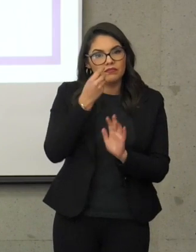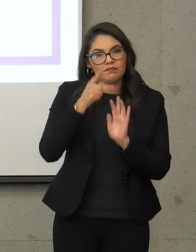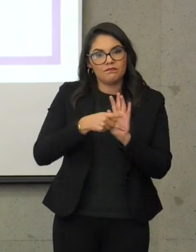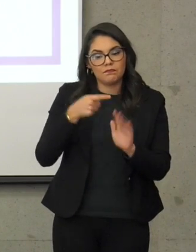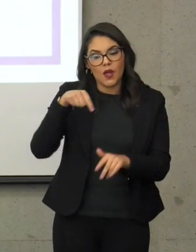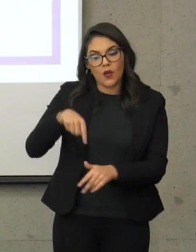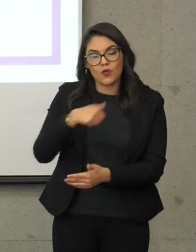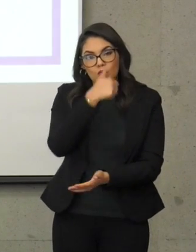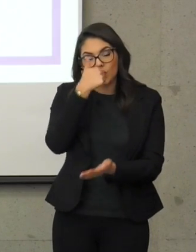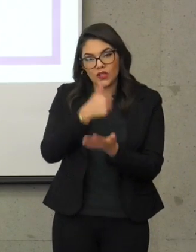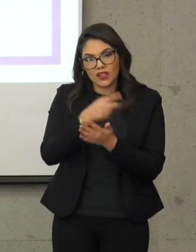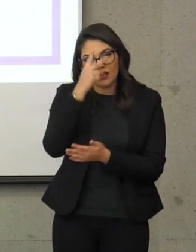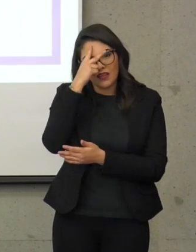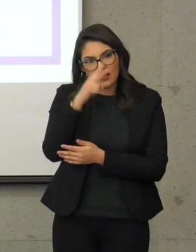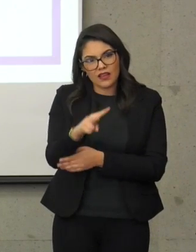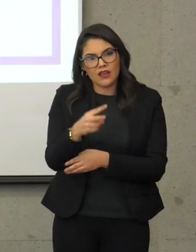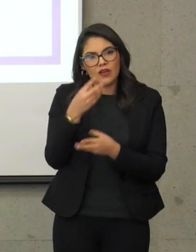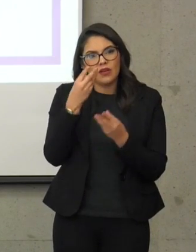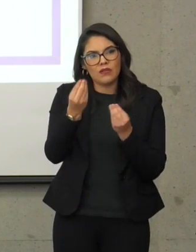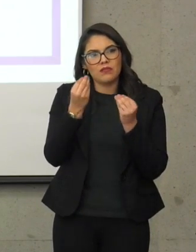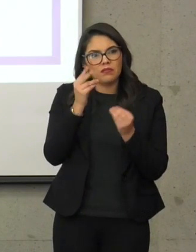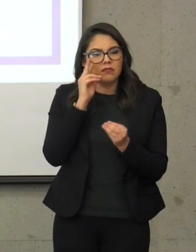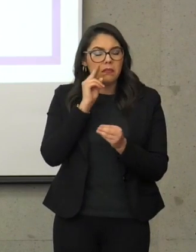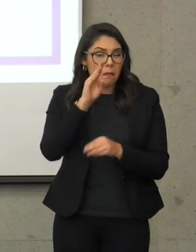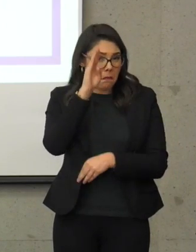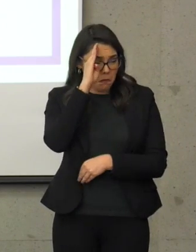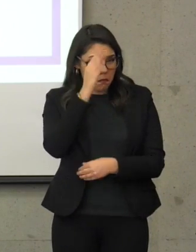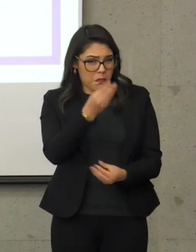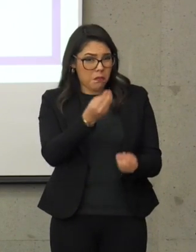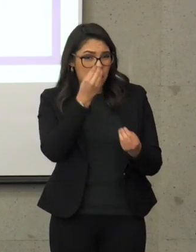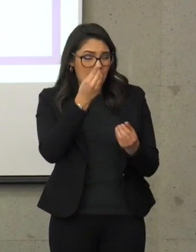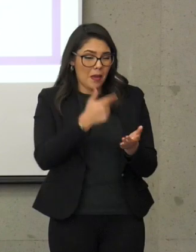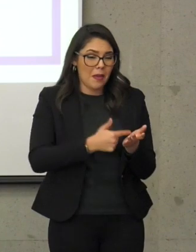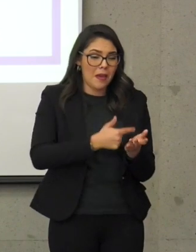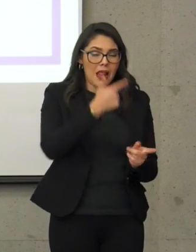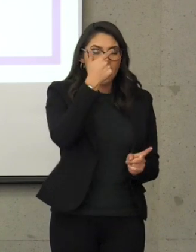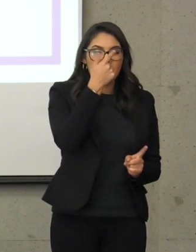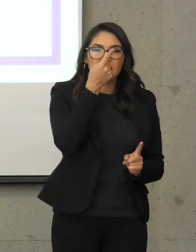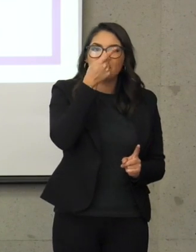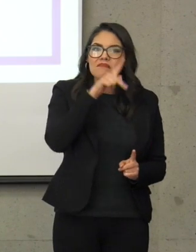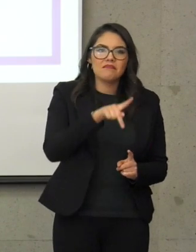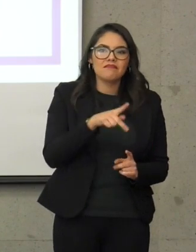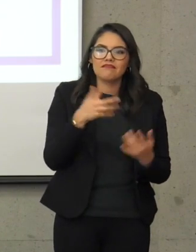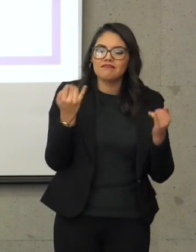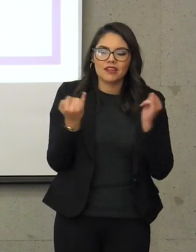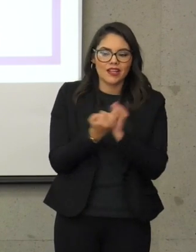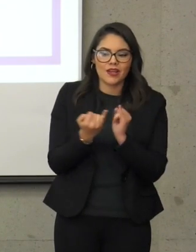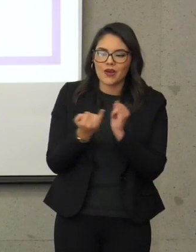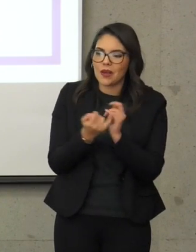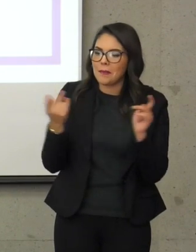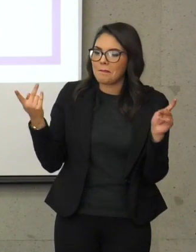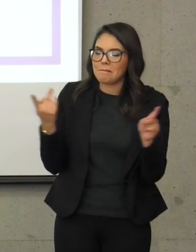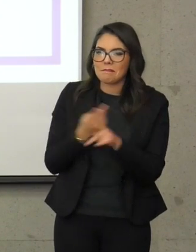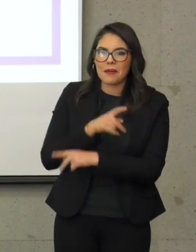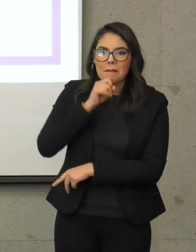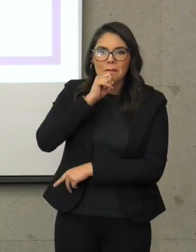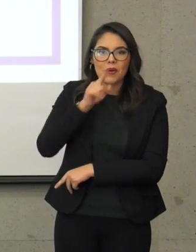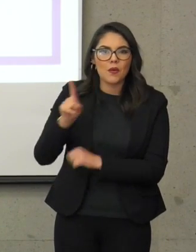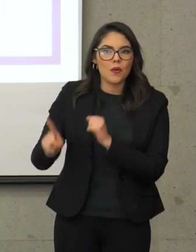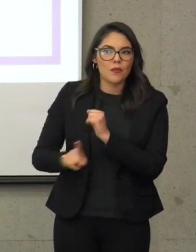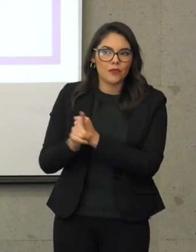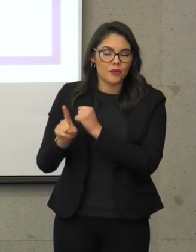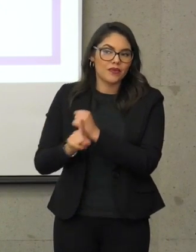se vean como de muchísima mayor magnitud, pero son los mismos tipos de problemas a menor escala.